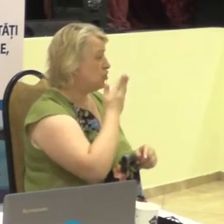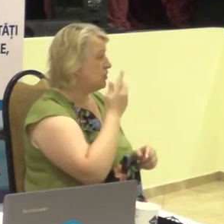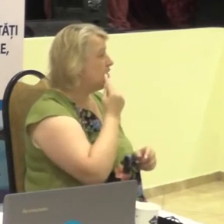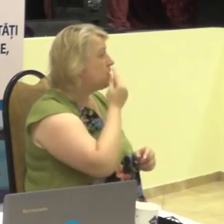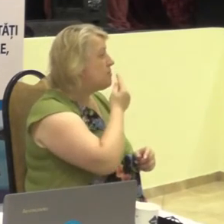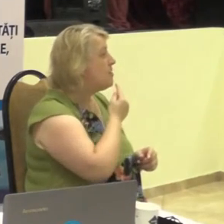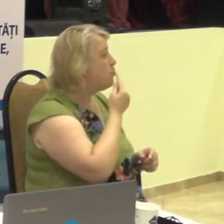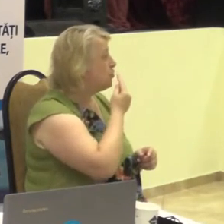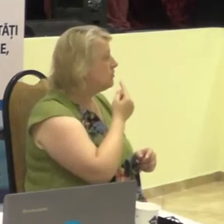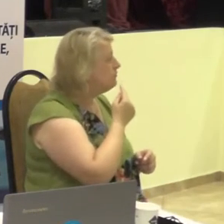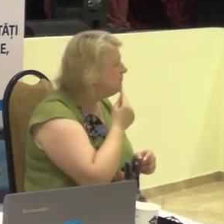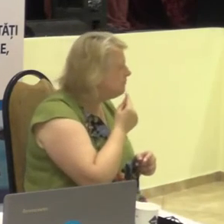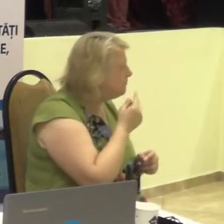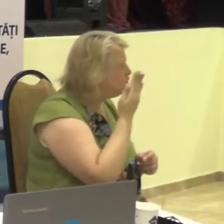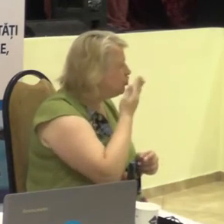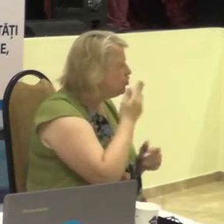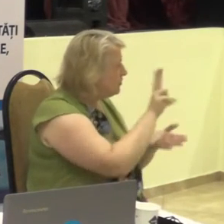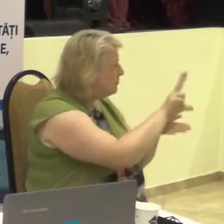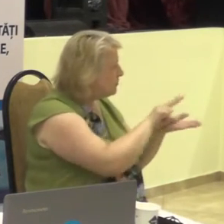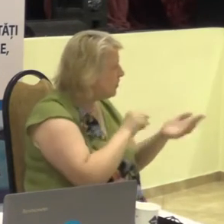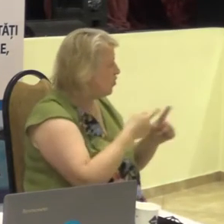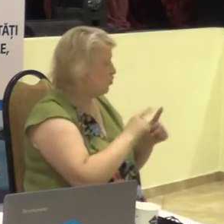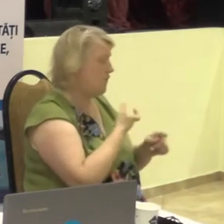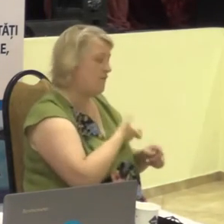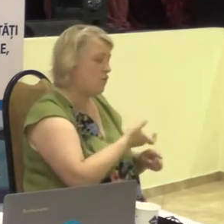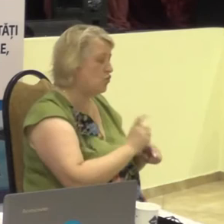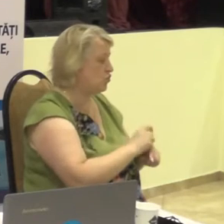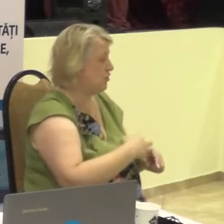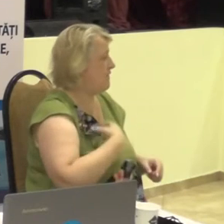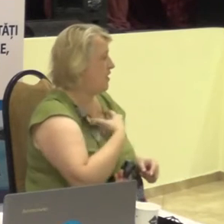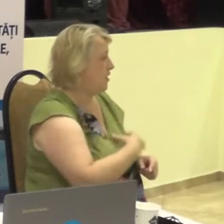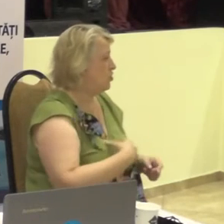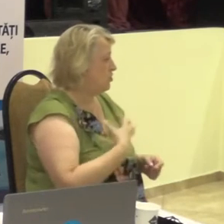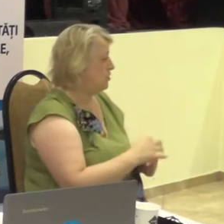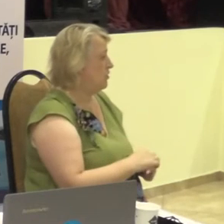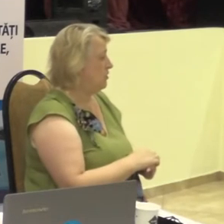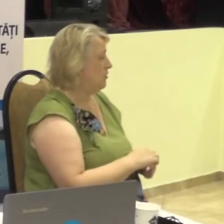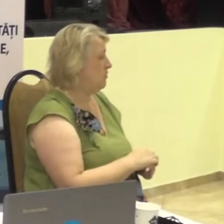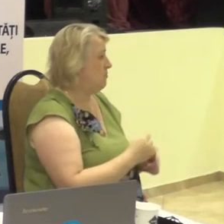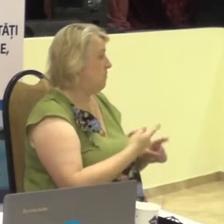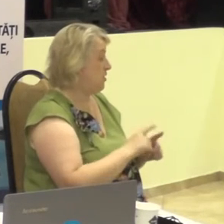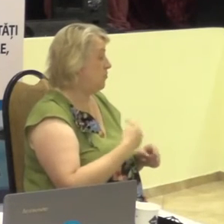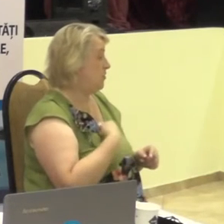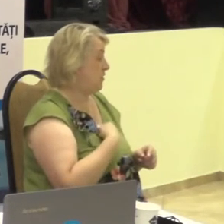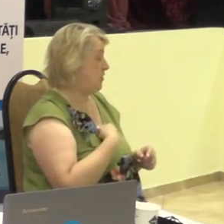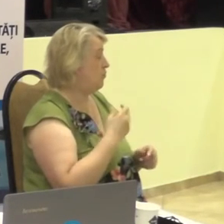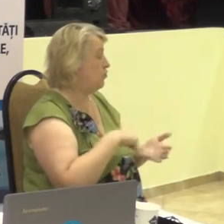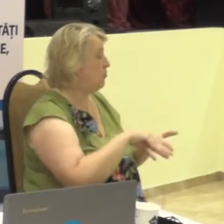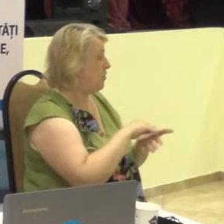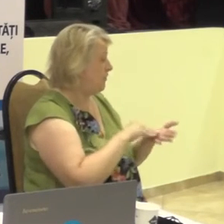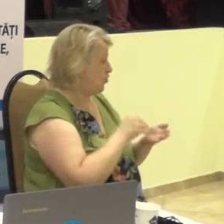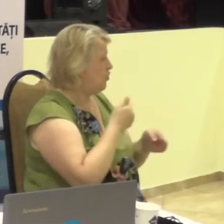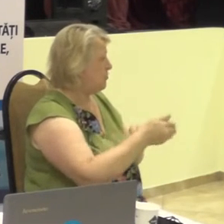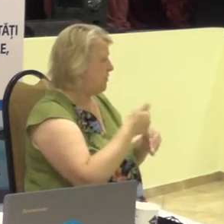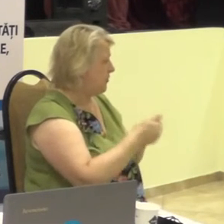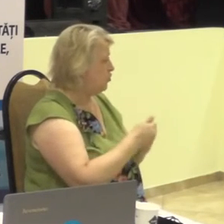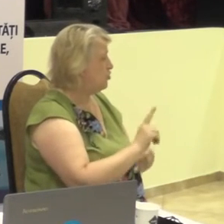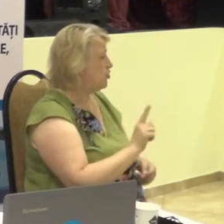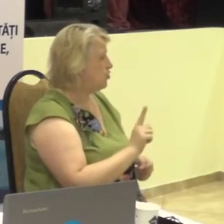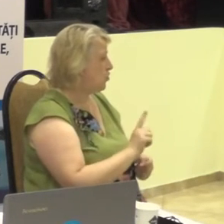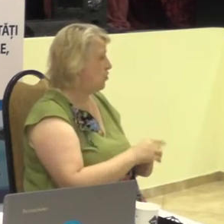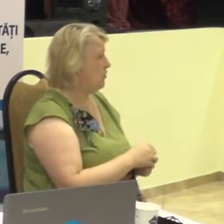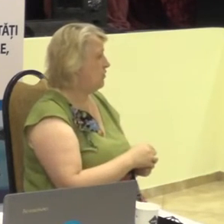devuze. Este un suport foarte important. De aceea, eu am să mă mai repet mai târziu, că